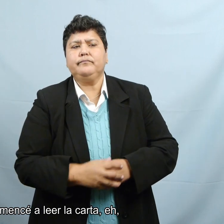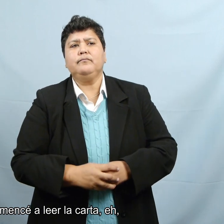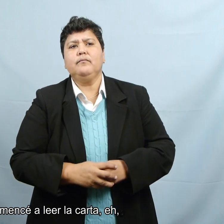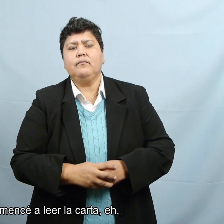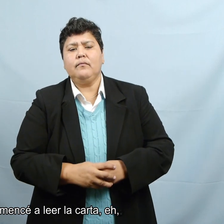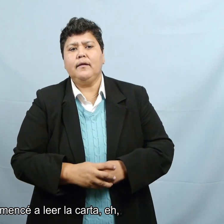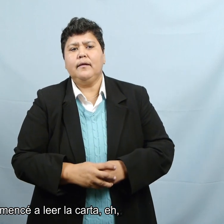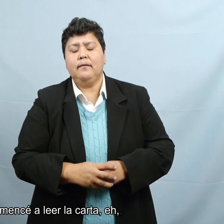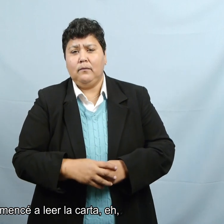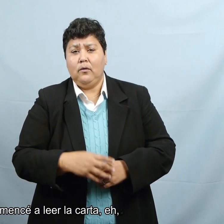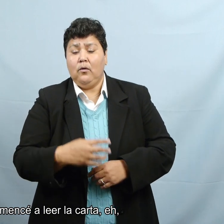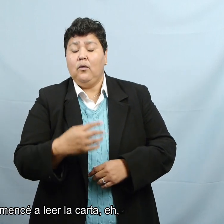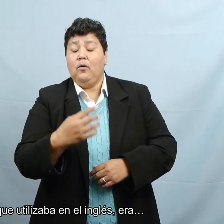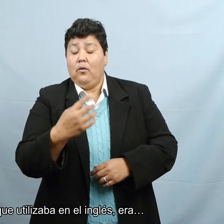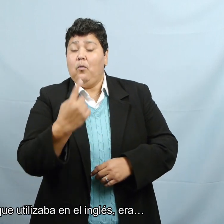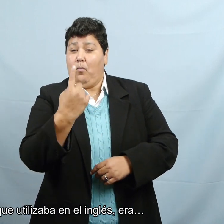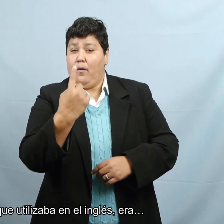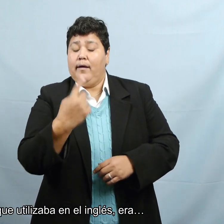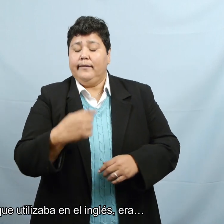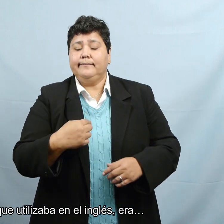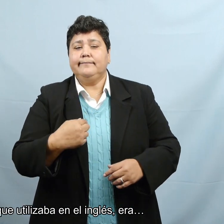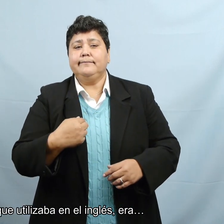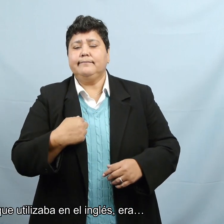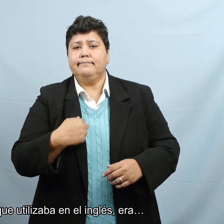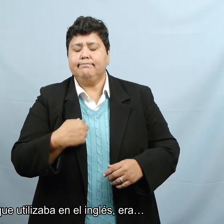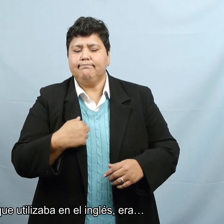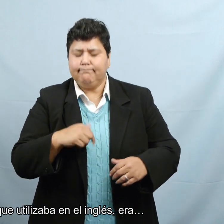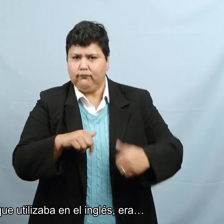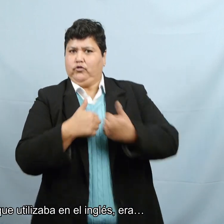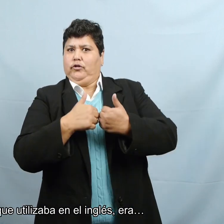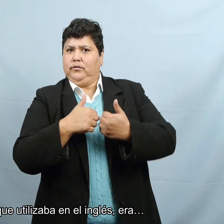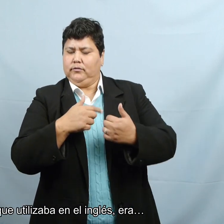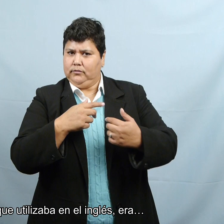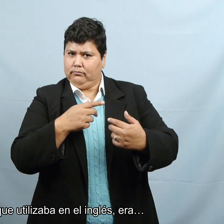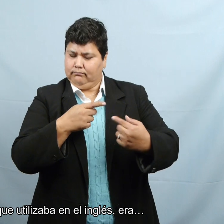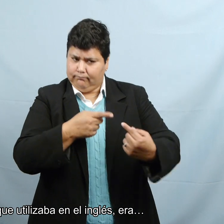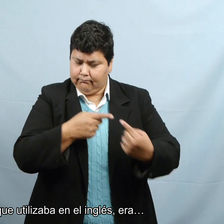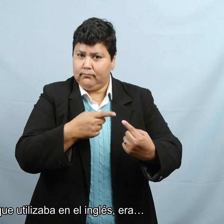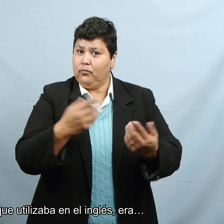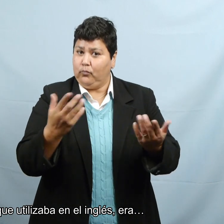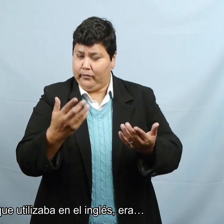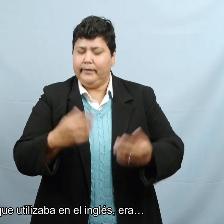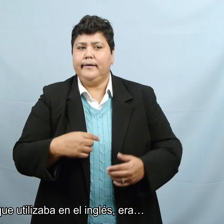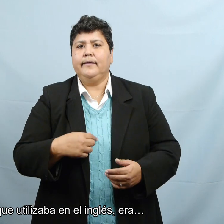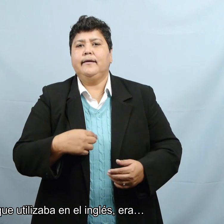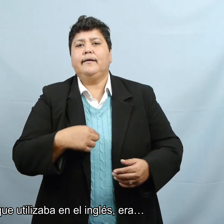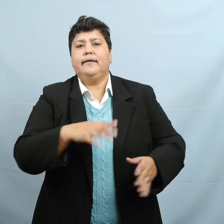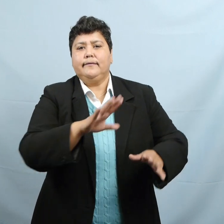comencé a leer la carta, la terminología que utilizaba en el inglés era